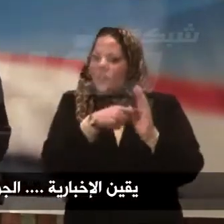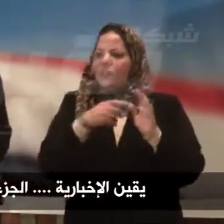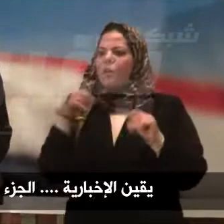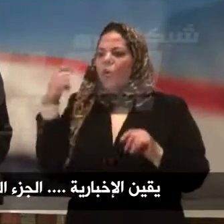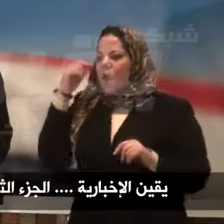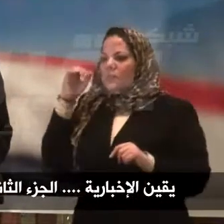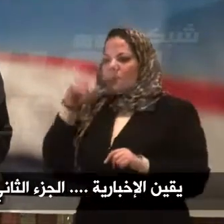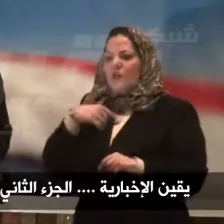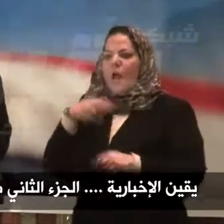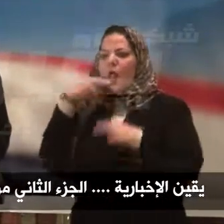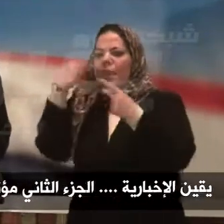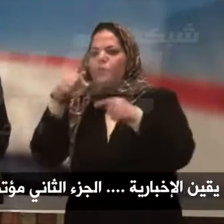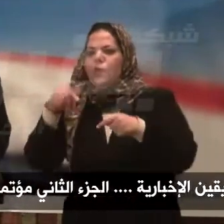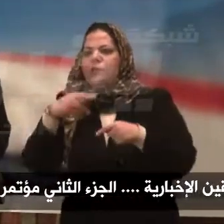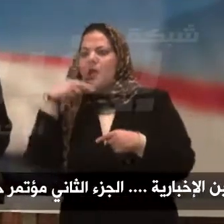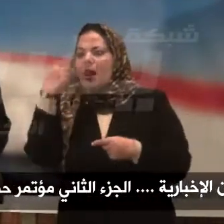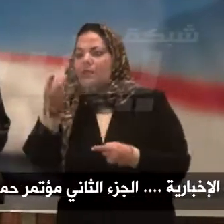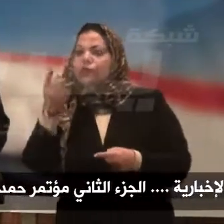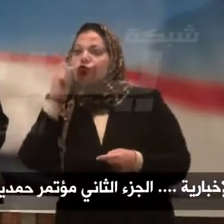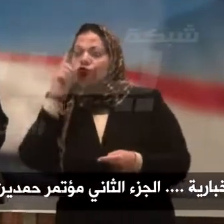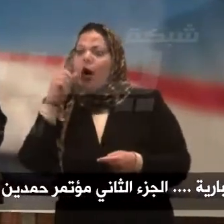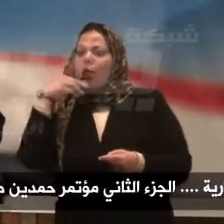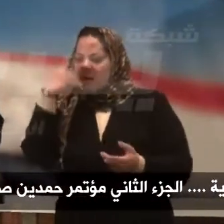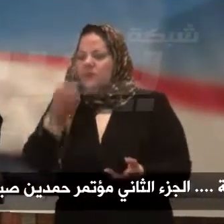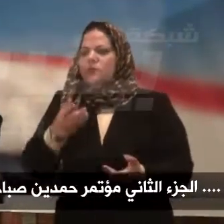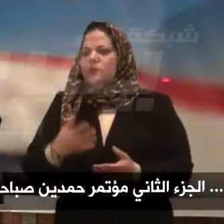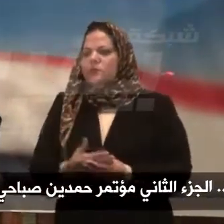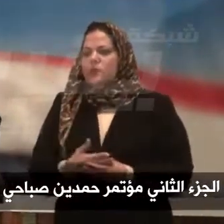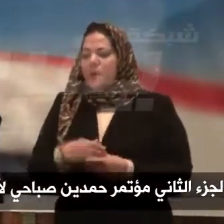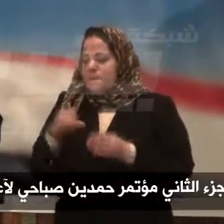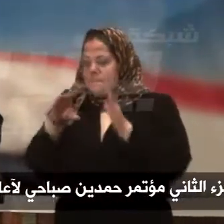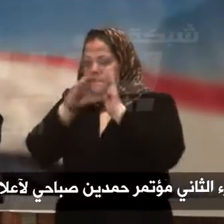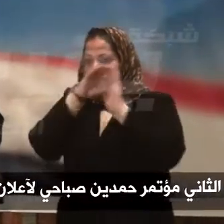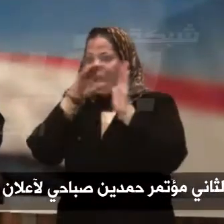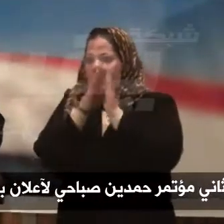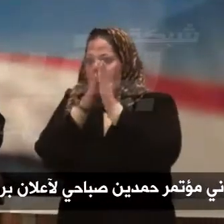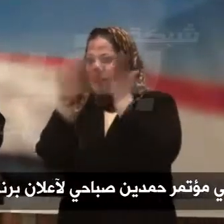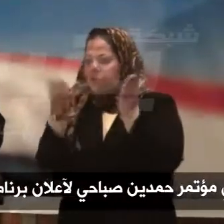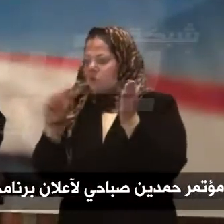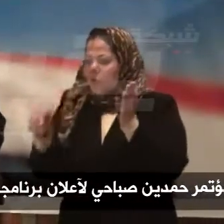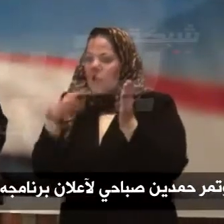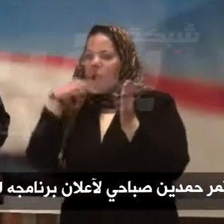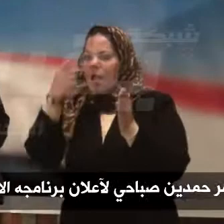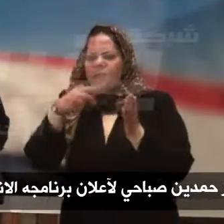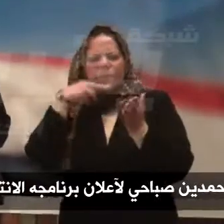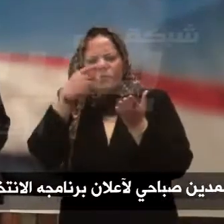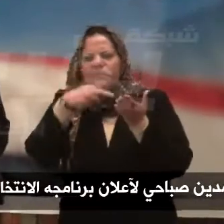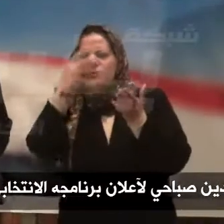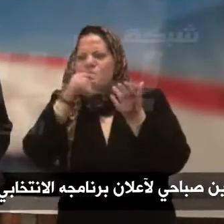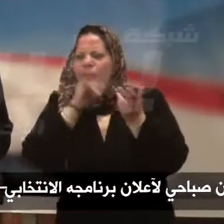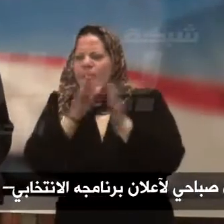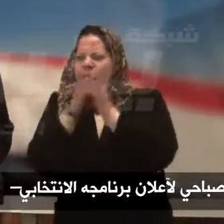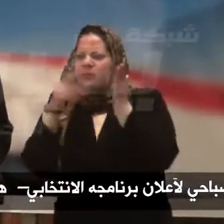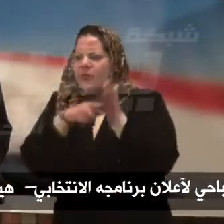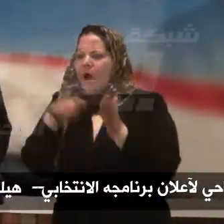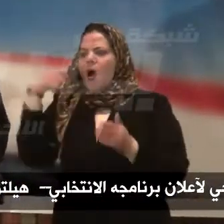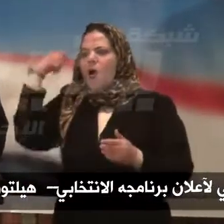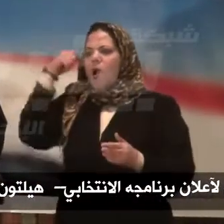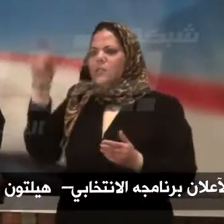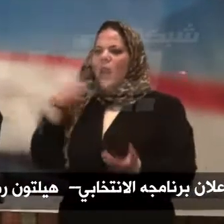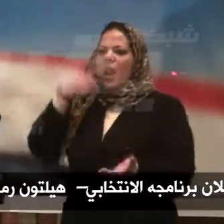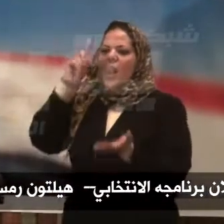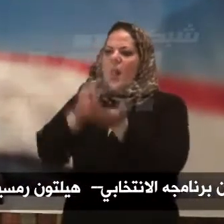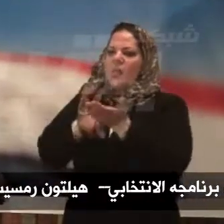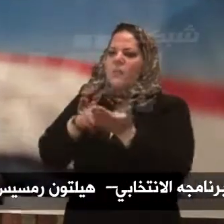ان هذا البرنامج هو يعبر عن طموحات يلتزم الرئيس بتحقيقة